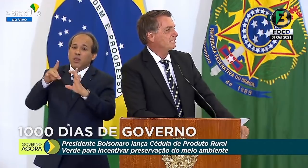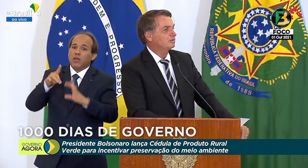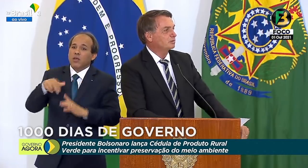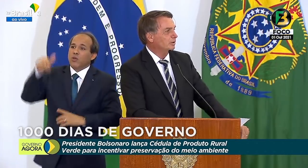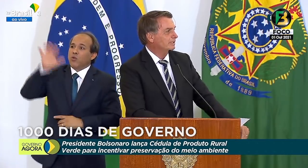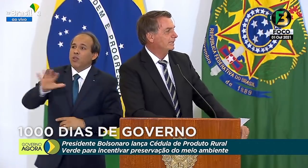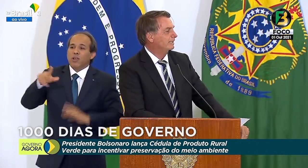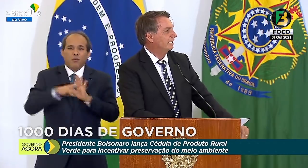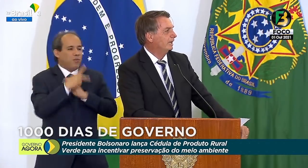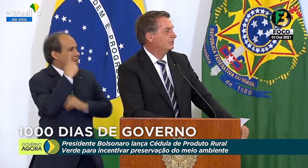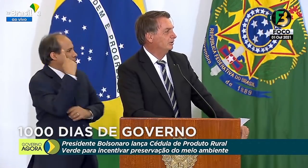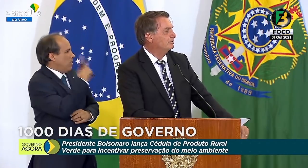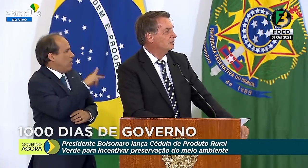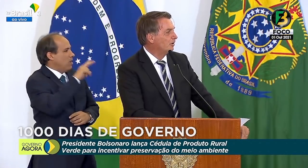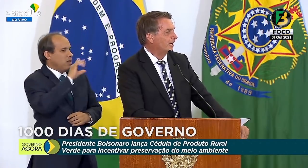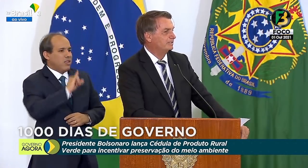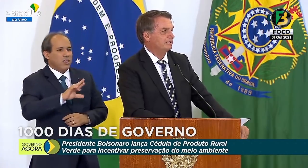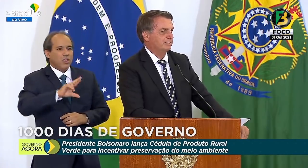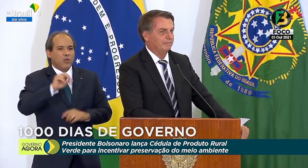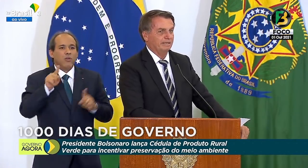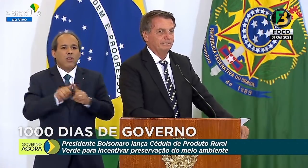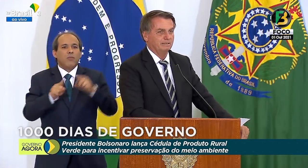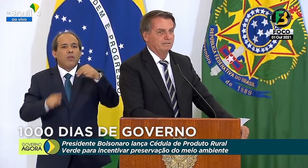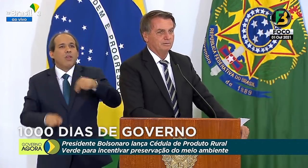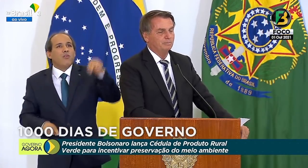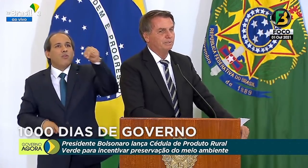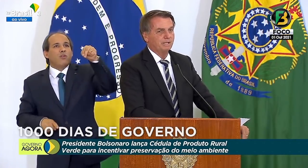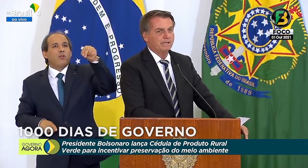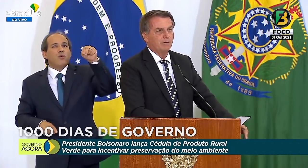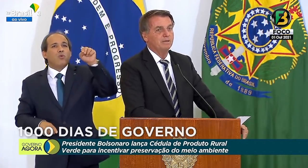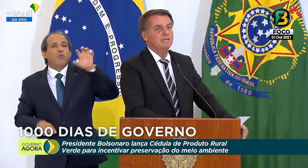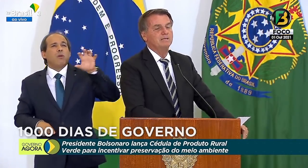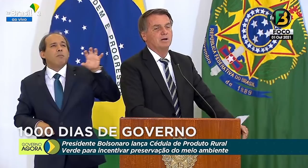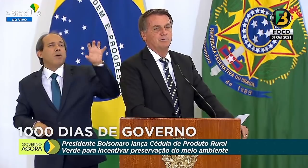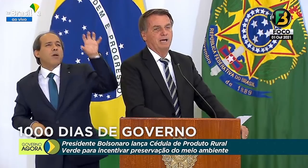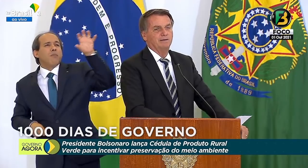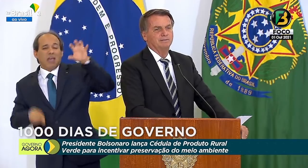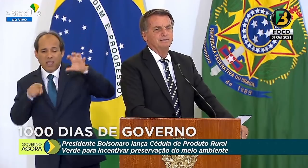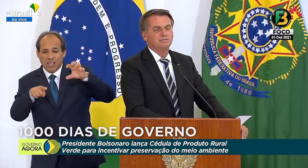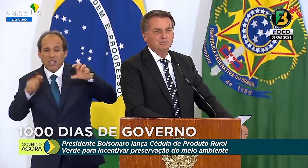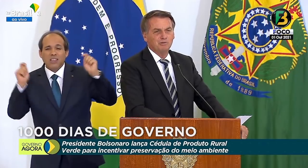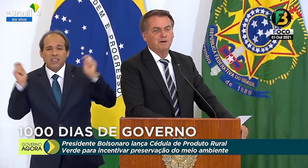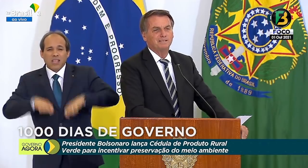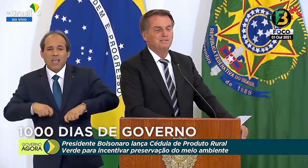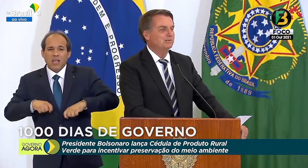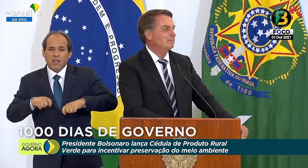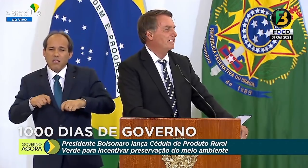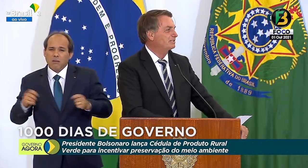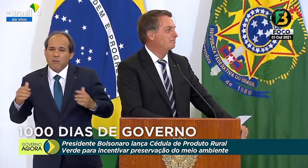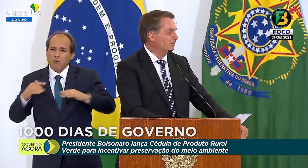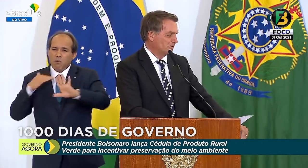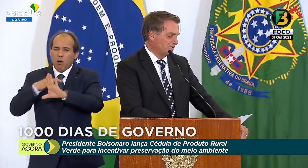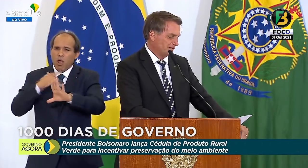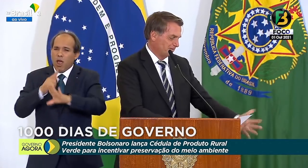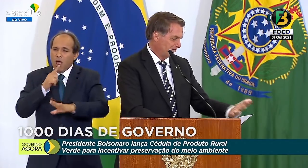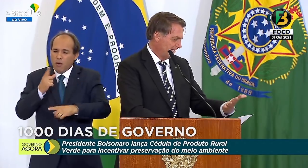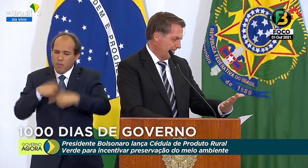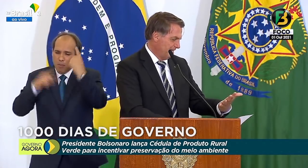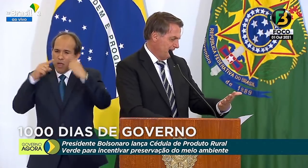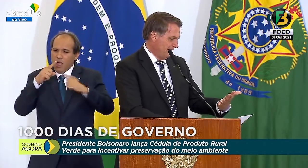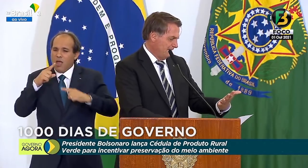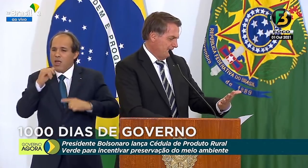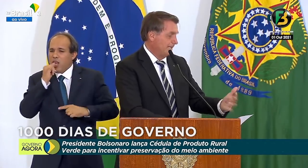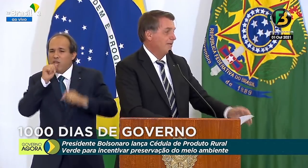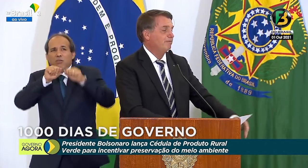e toda a região Norte também. Um potencial incalculável. Só o Brasil realmente possui isso.